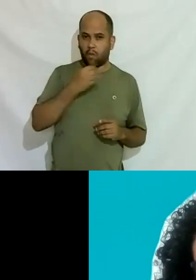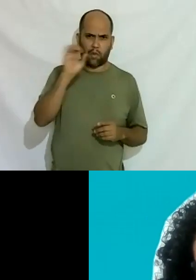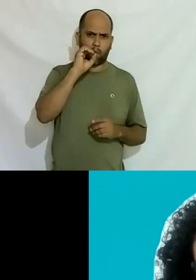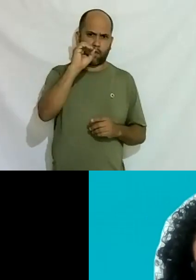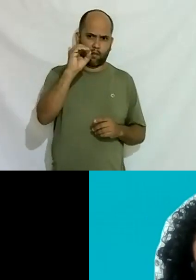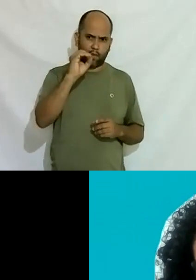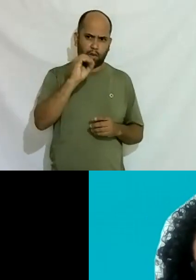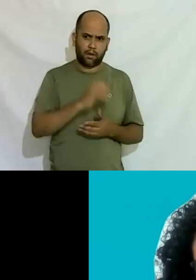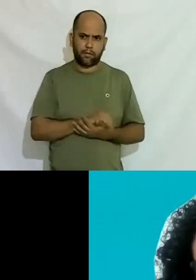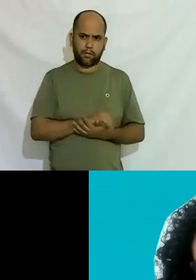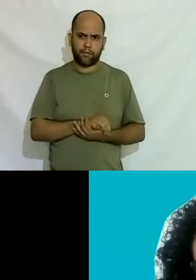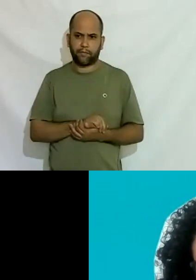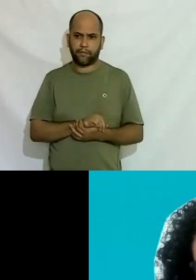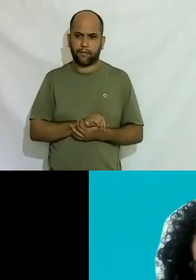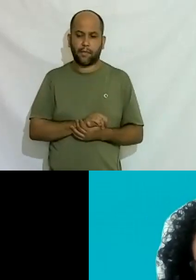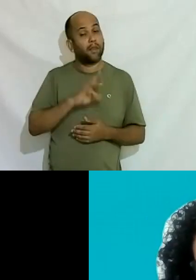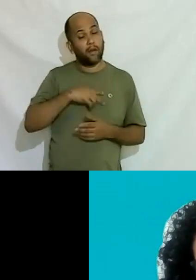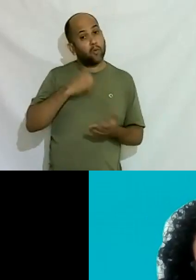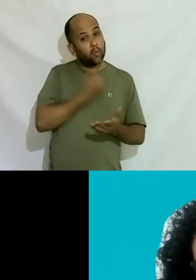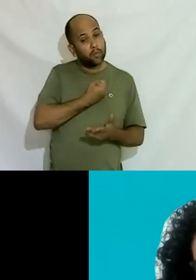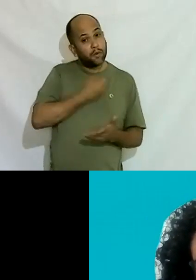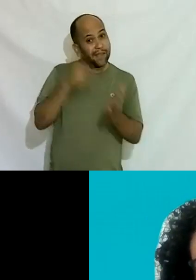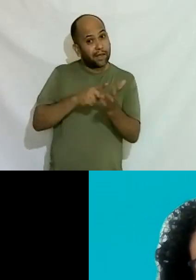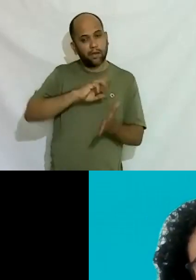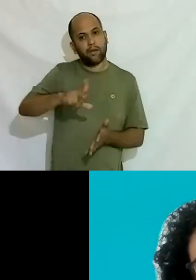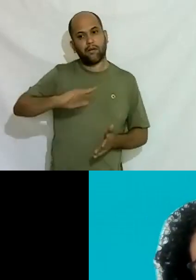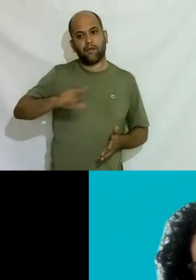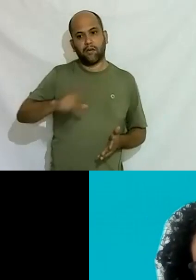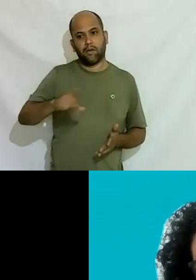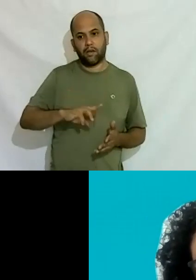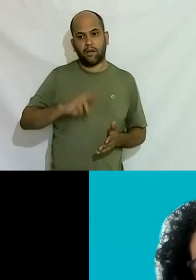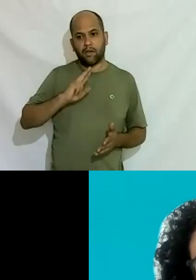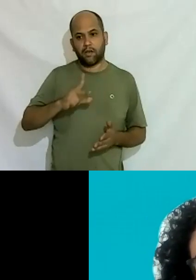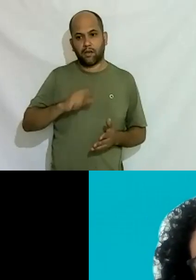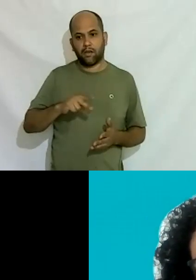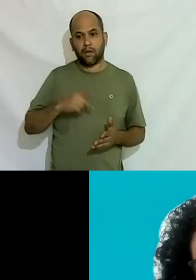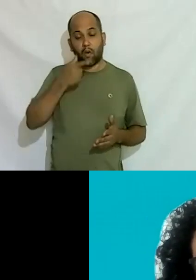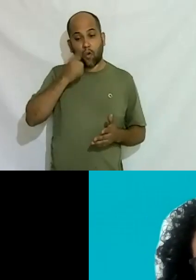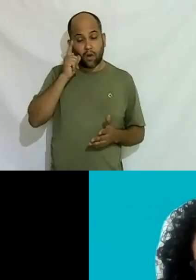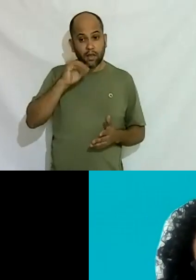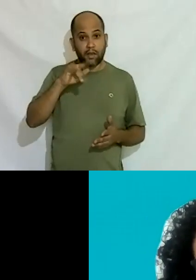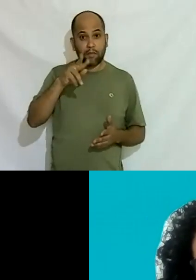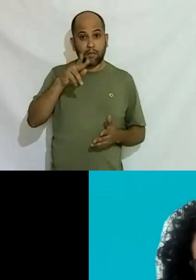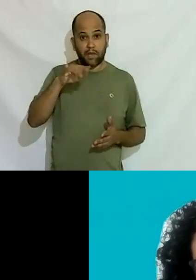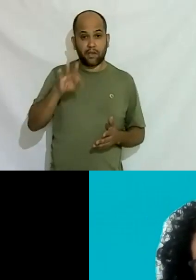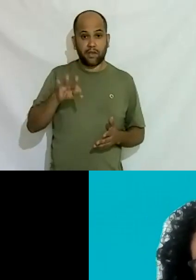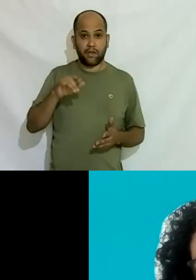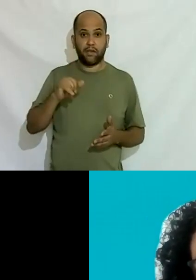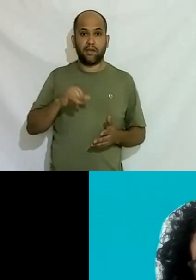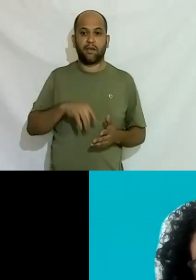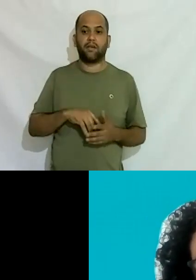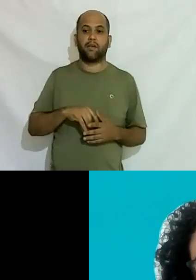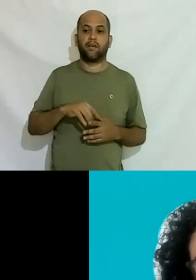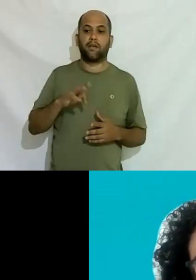não é esses números não são verdadeiros ontem o Ibrat lançou o Instituto Brasileiro de Transmasculidade